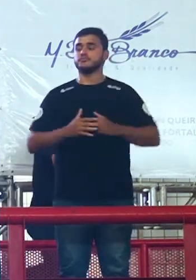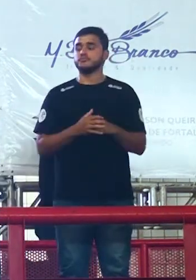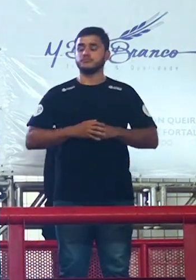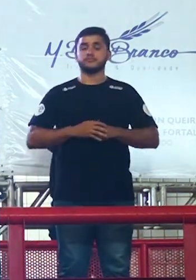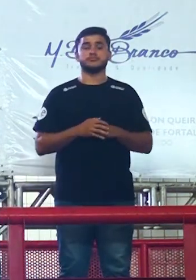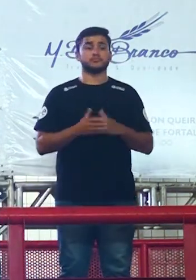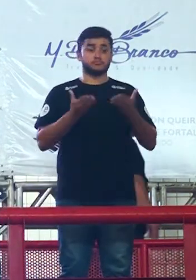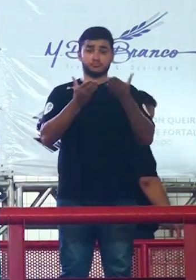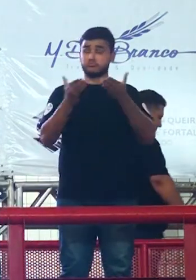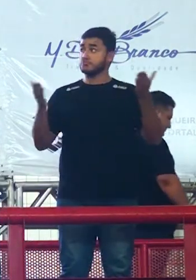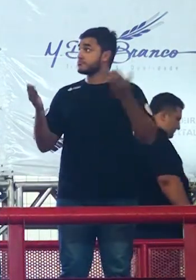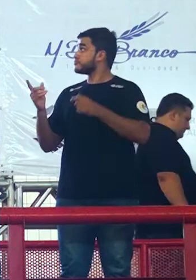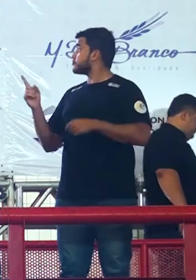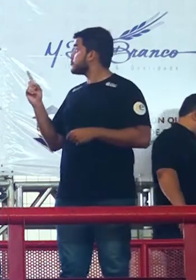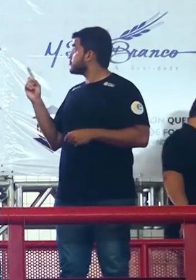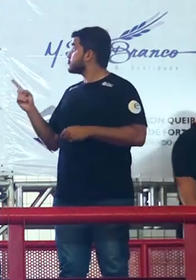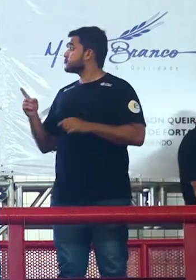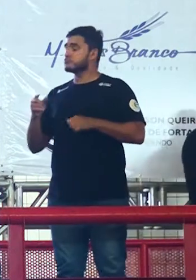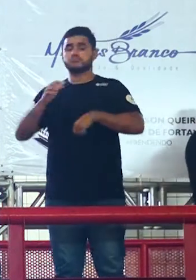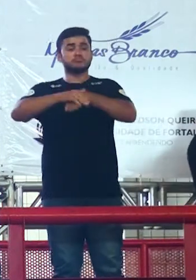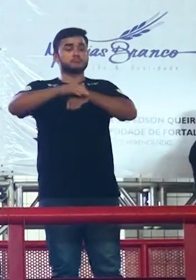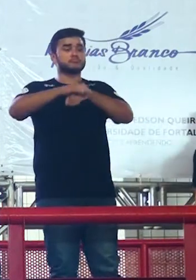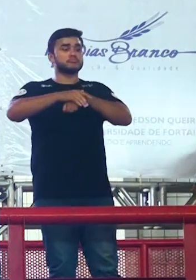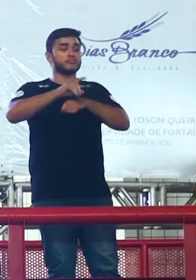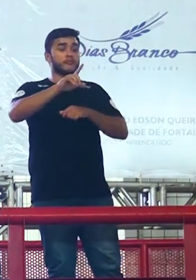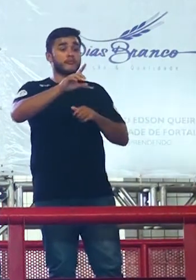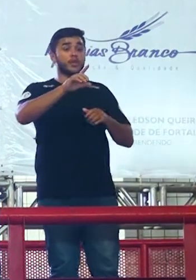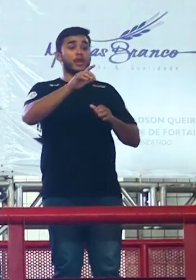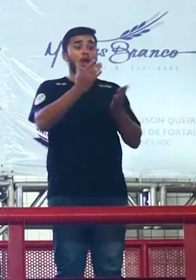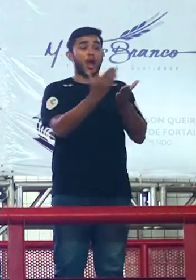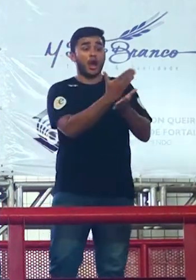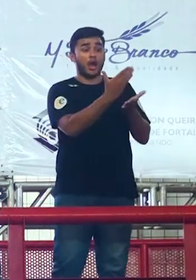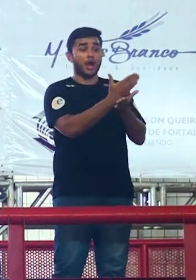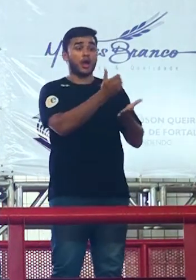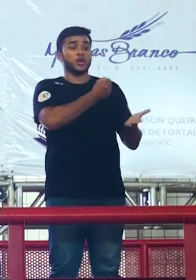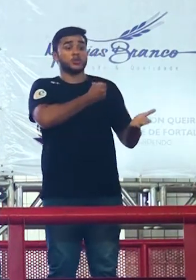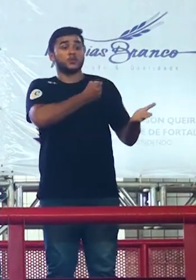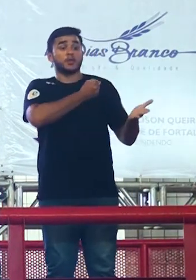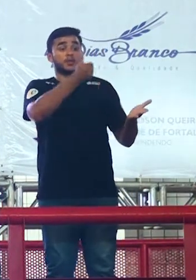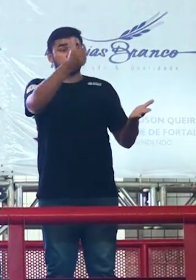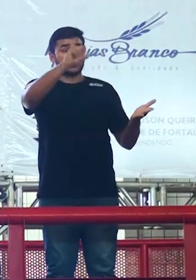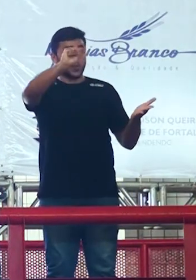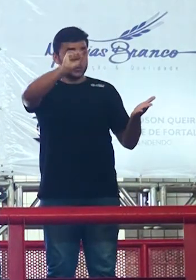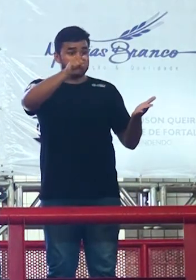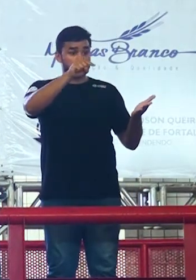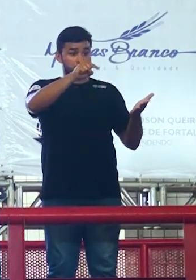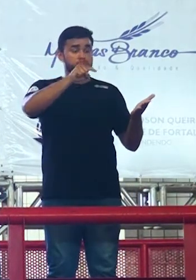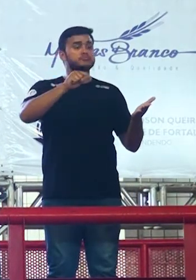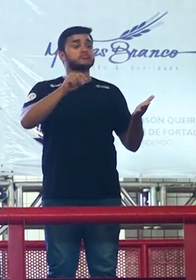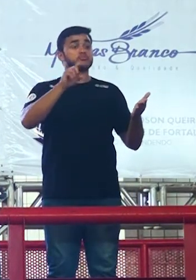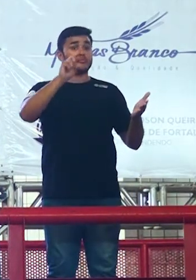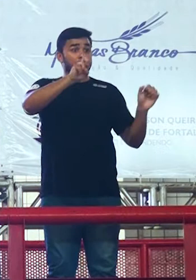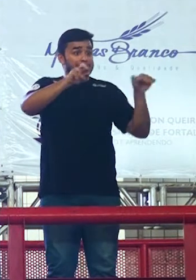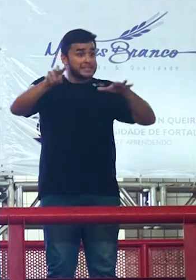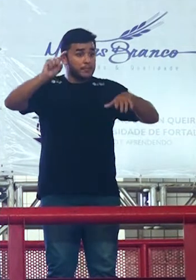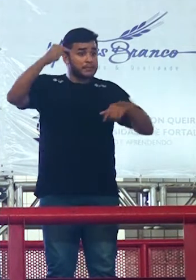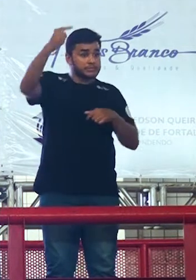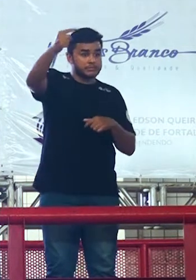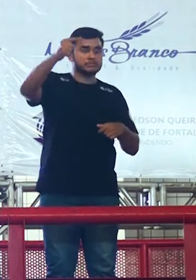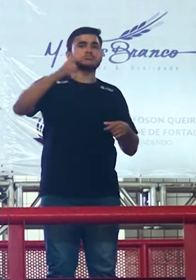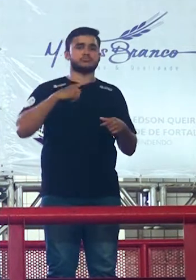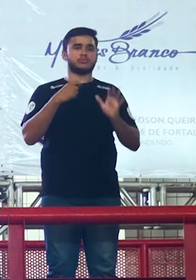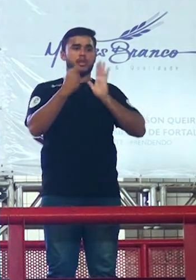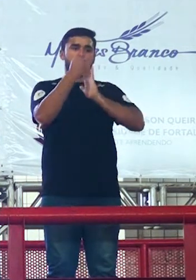agora com você resumindo o que está na página 18 semana que vem já tem redação para entregar